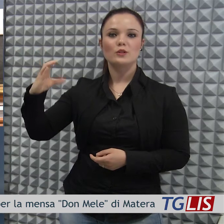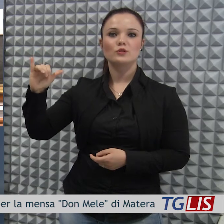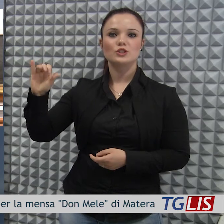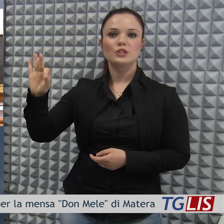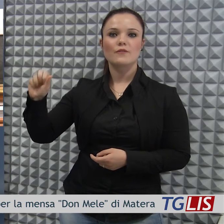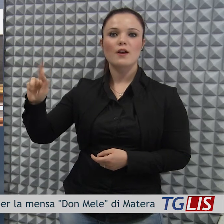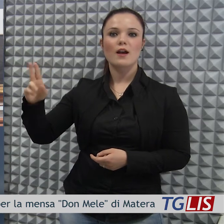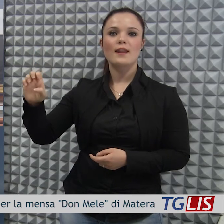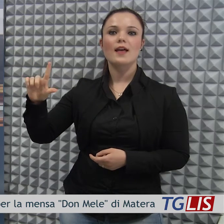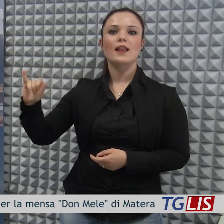Roberto Cifarelli.